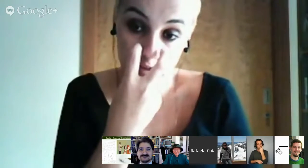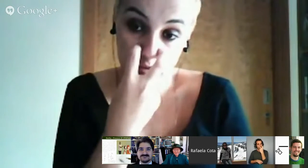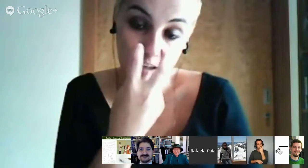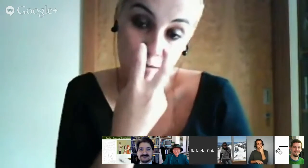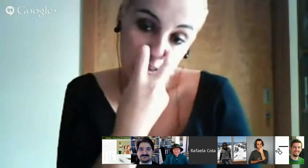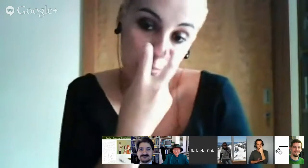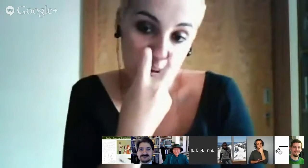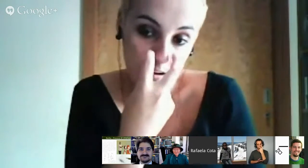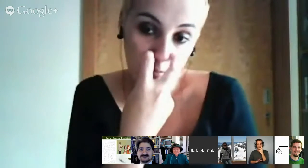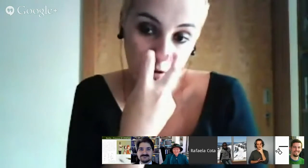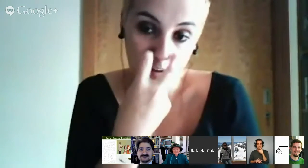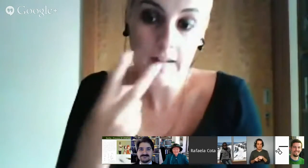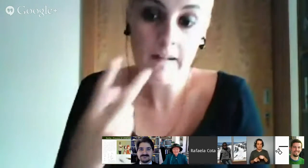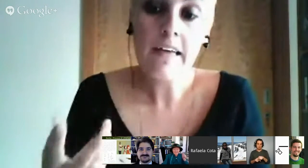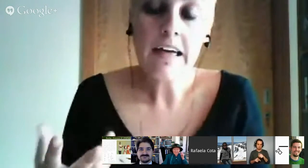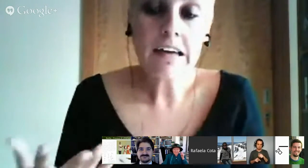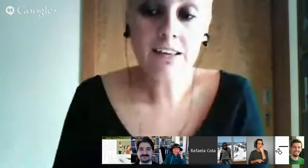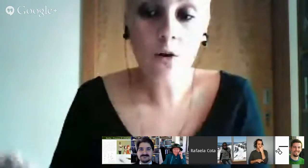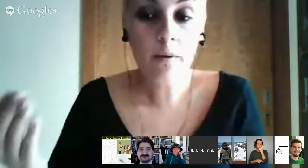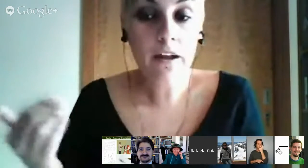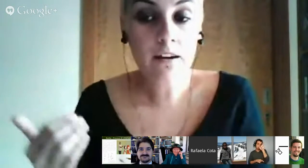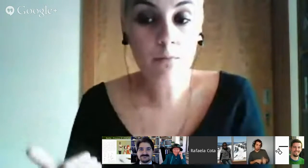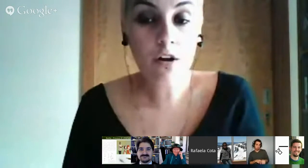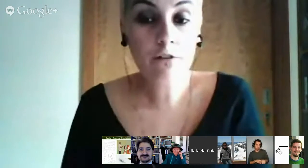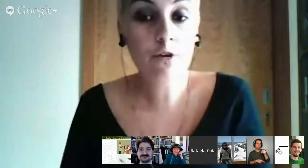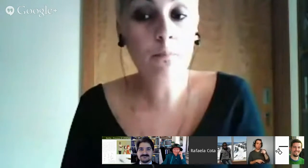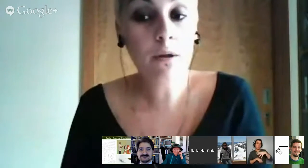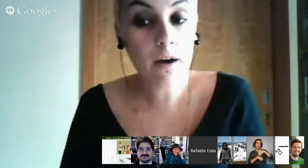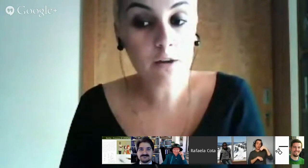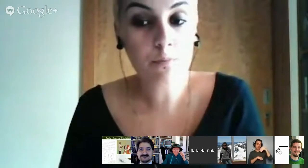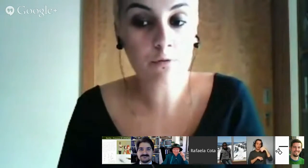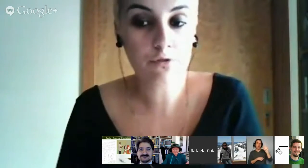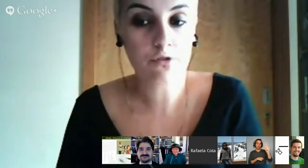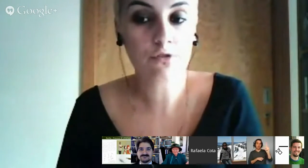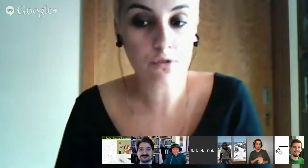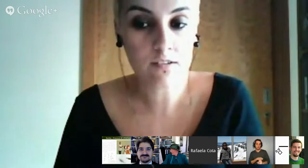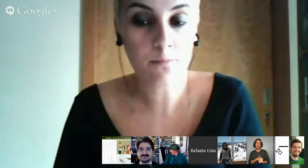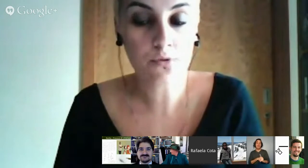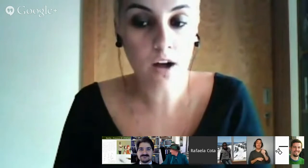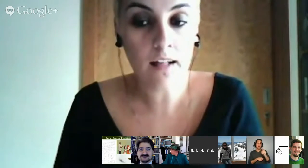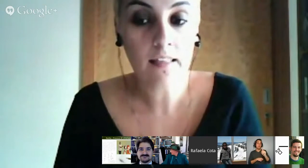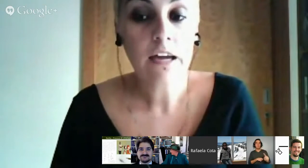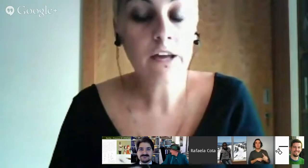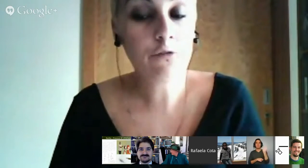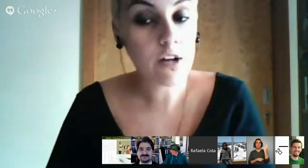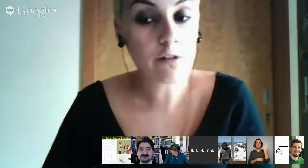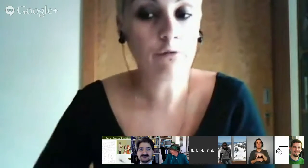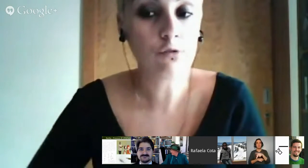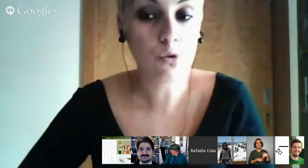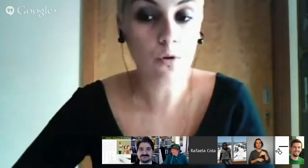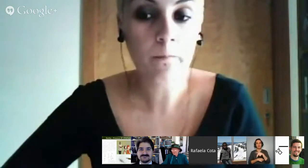mas, de qualquer maneira, Peraran Borgo. Então, o Peraran Borgo foi o primeiro professor de surdes em Portugal e foi ele que fundou